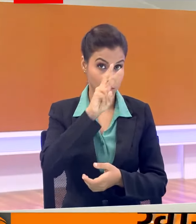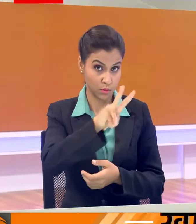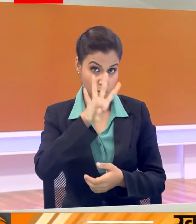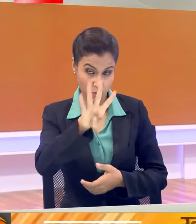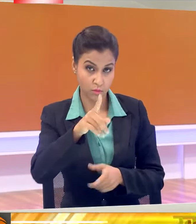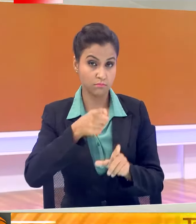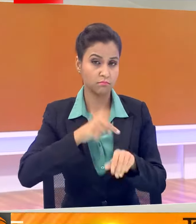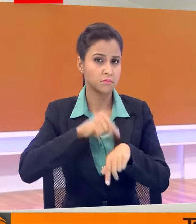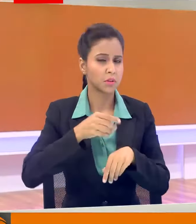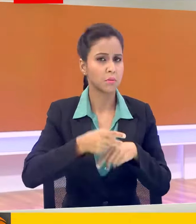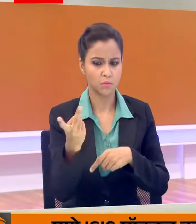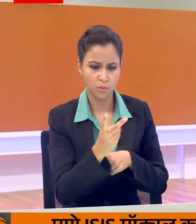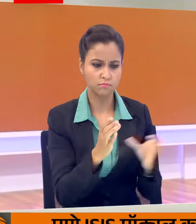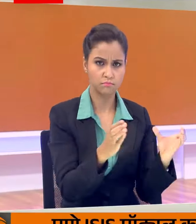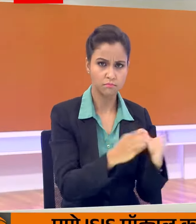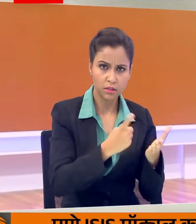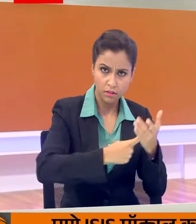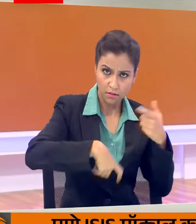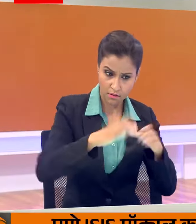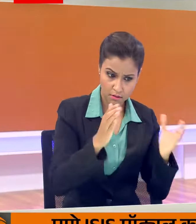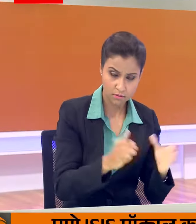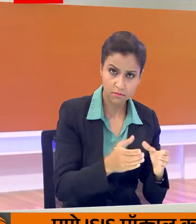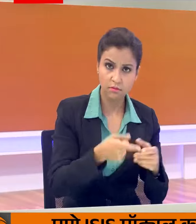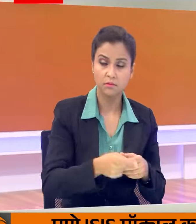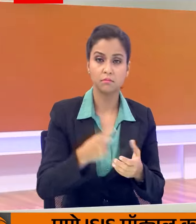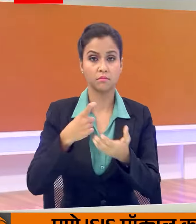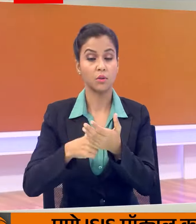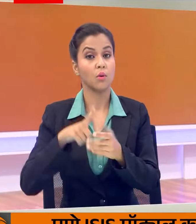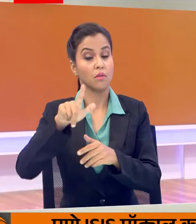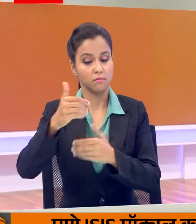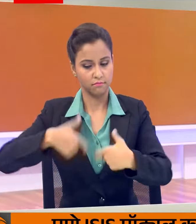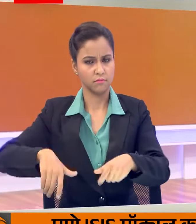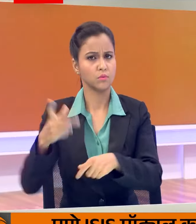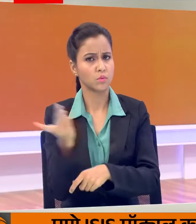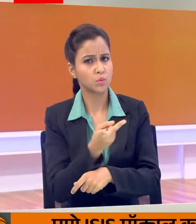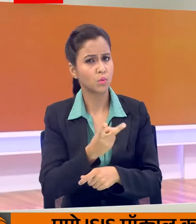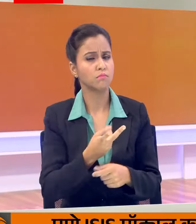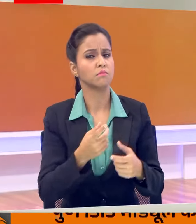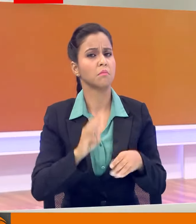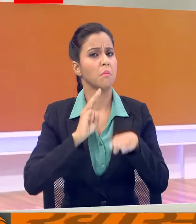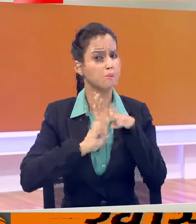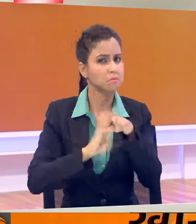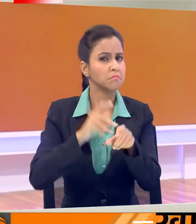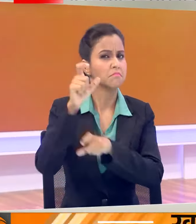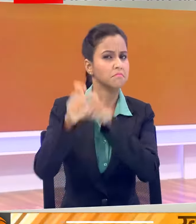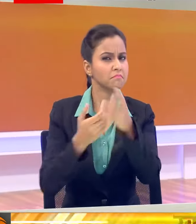दोनों सदनों में पास किये गए हैं लोकसभा, राजसभा के मेंबर्स